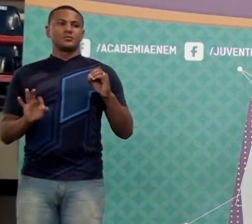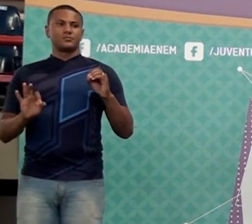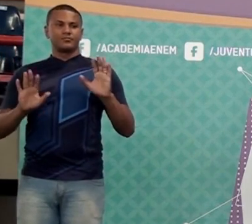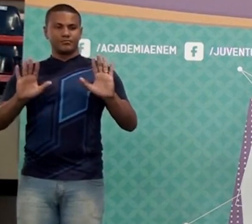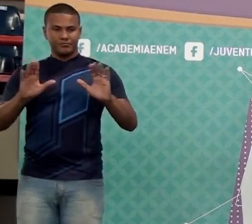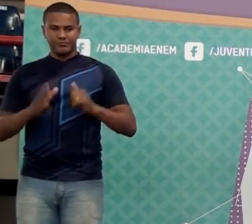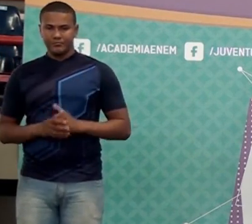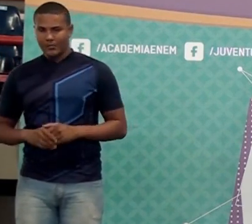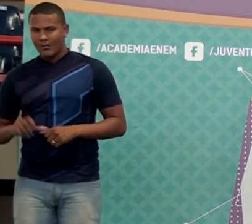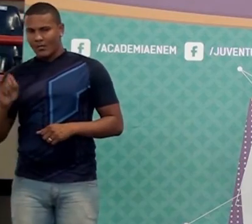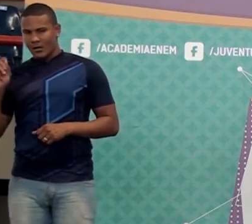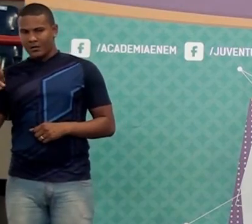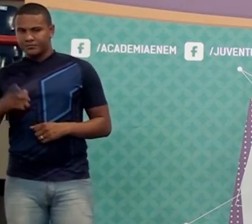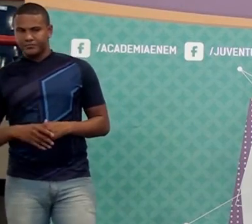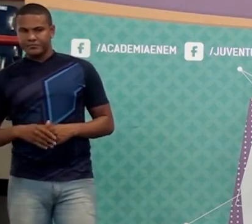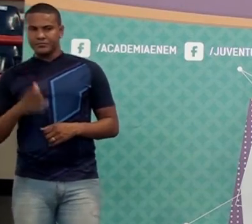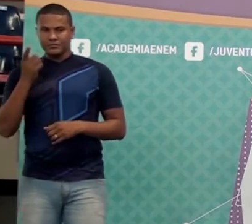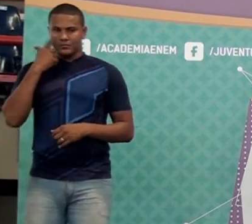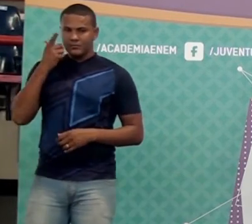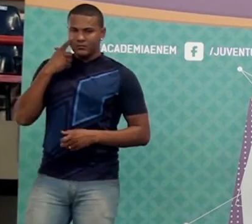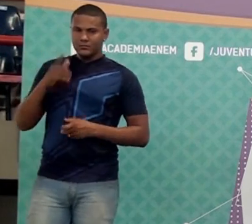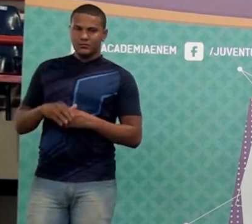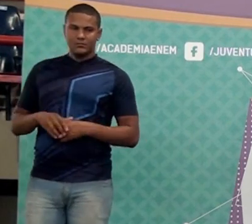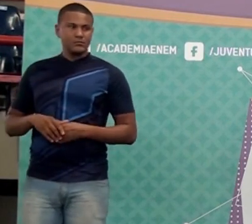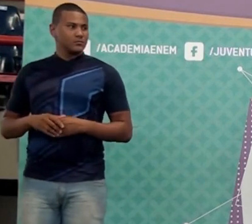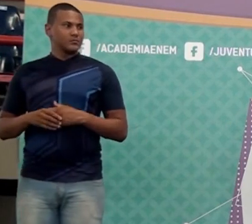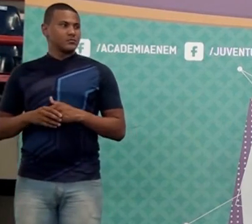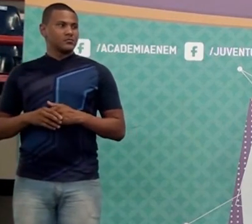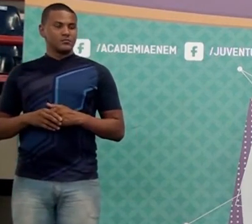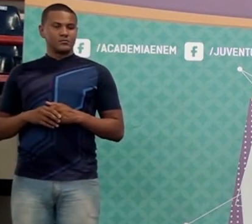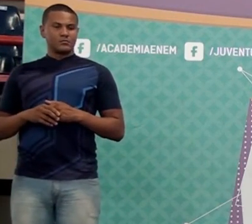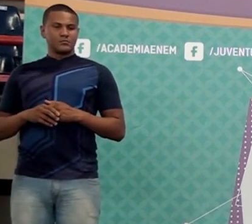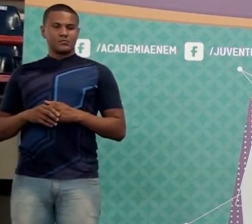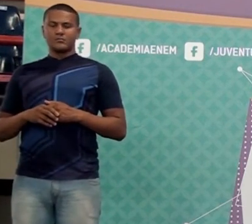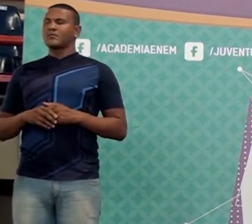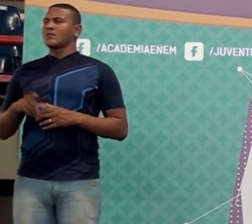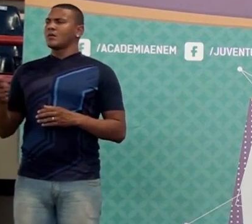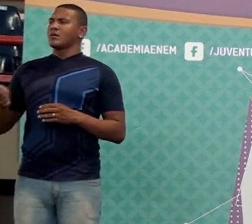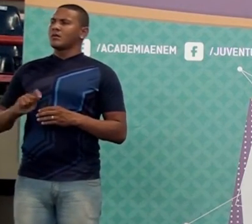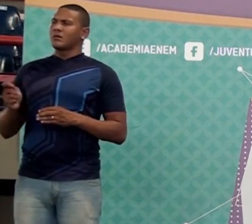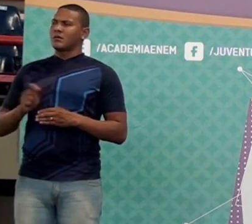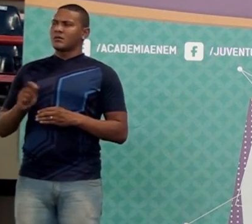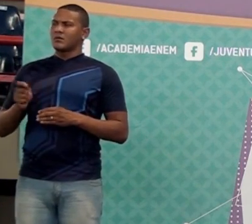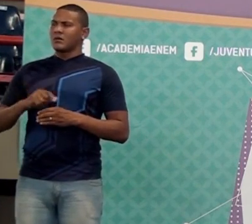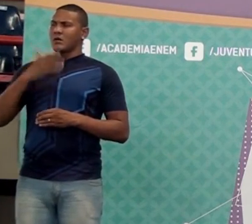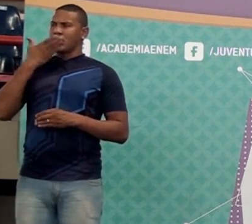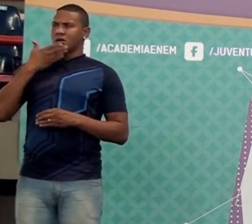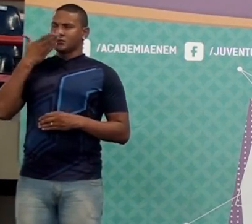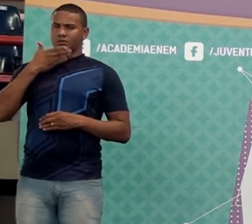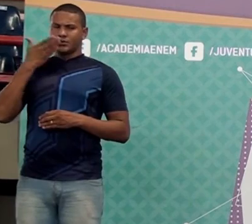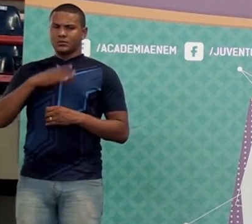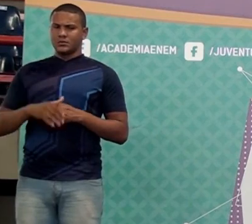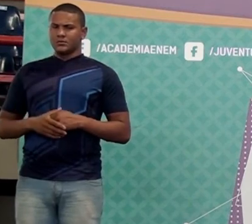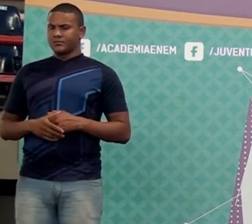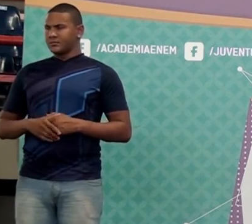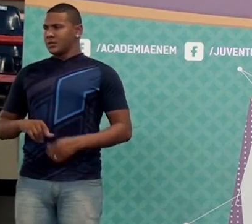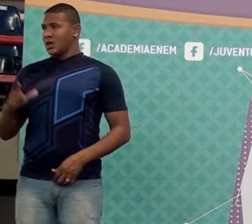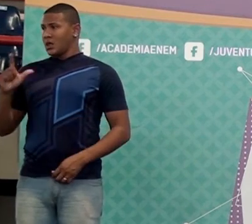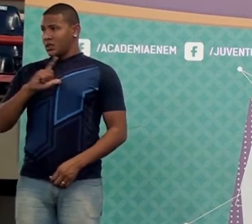x, x, o tanto que eu vou ter que colocar de açúcar. Como é que estava? 100 de açúcar